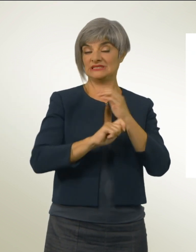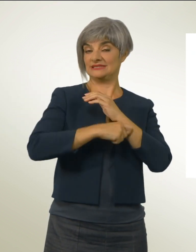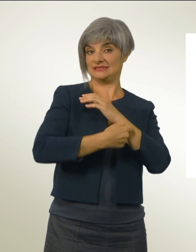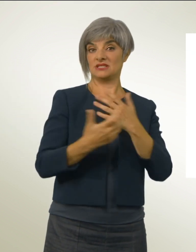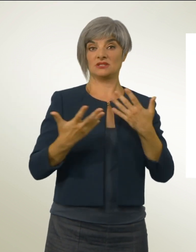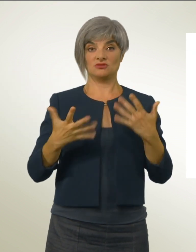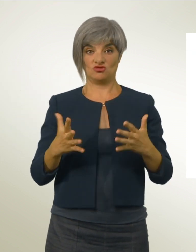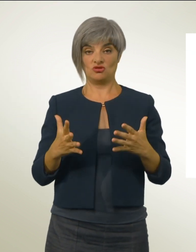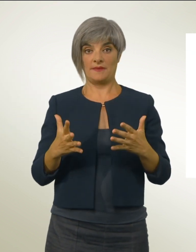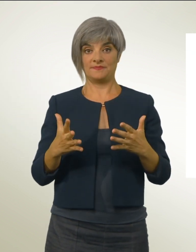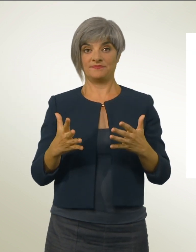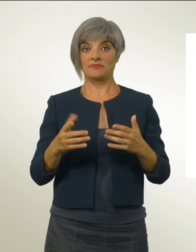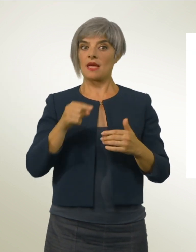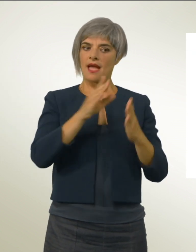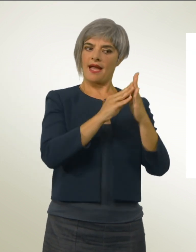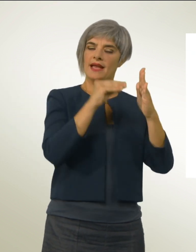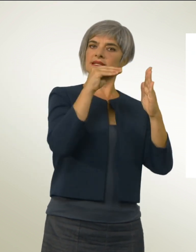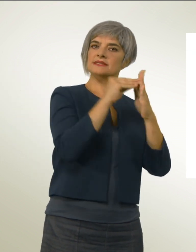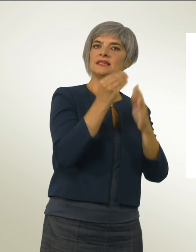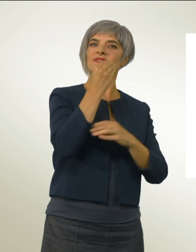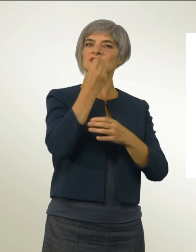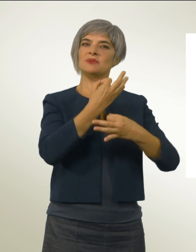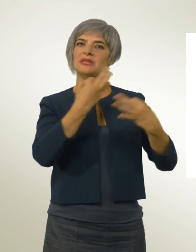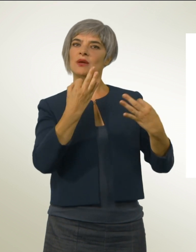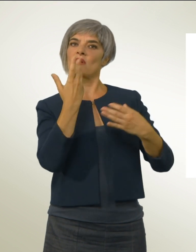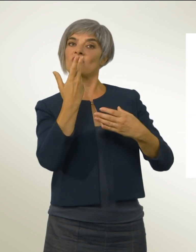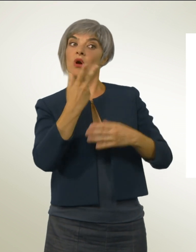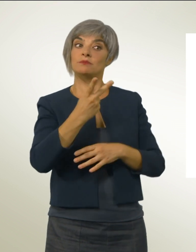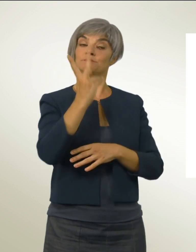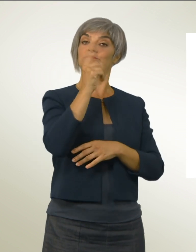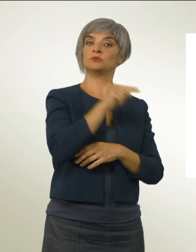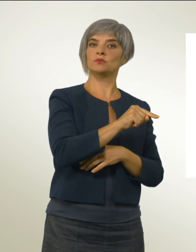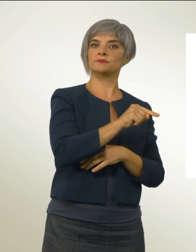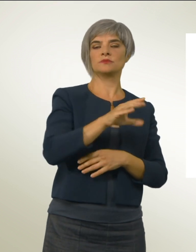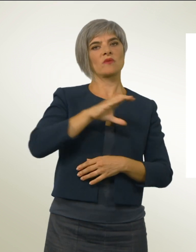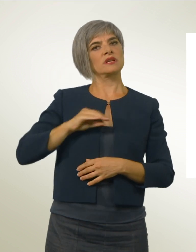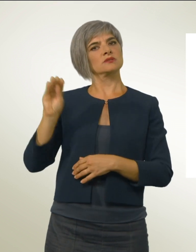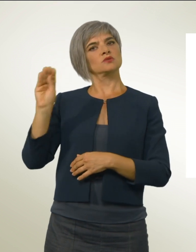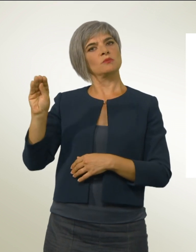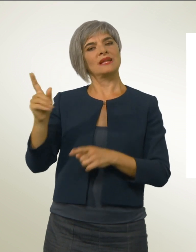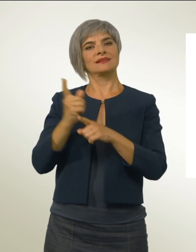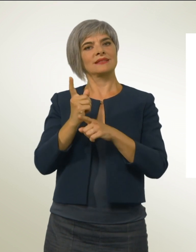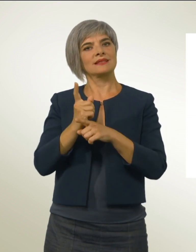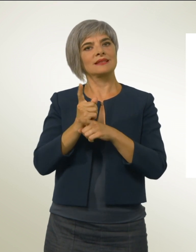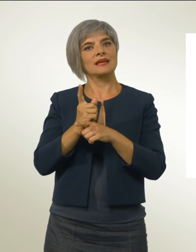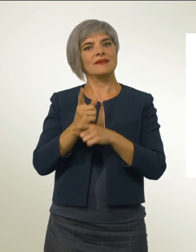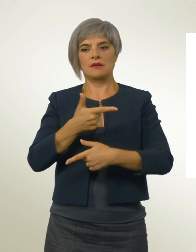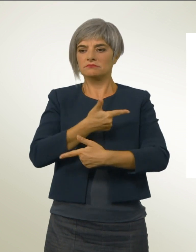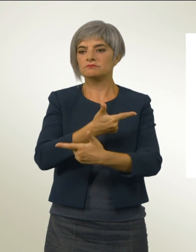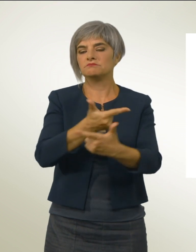alimenti equi vuole però andare oltre. Chiede alla Confederazione misure per rafforzare l'offerta di derrate alimentari prodotte in